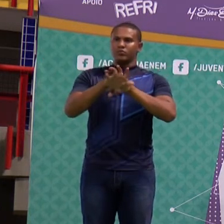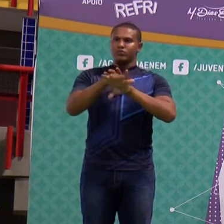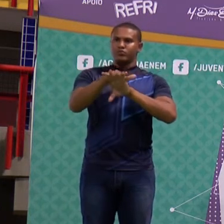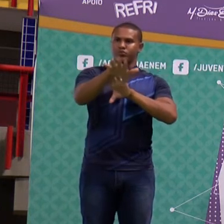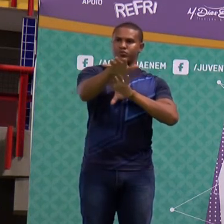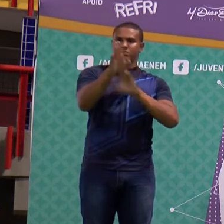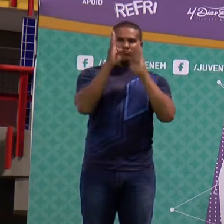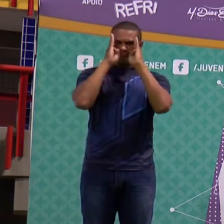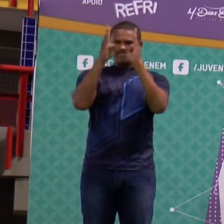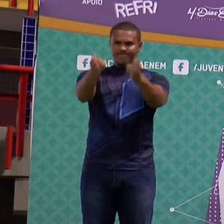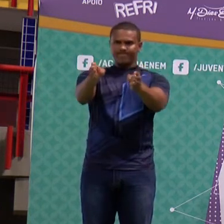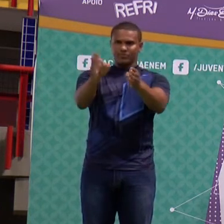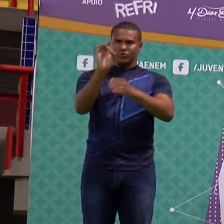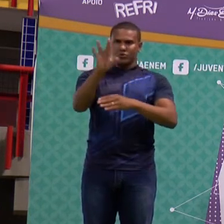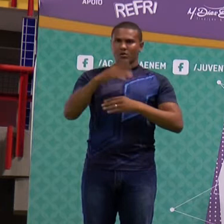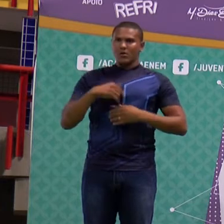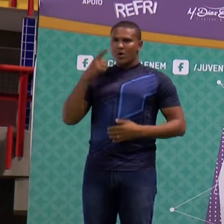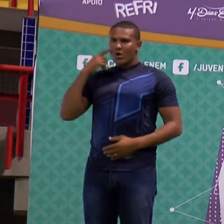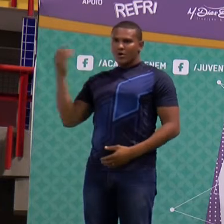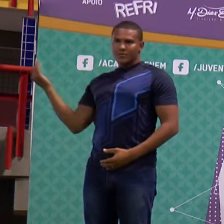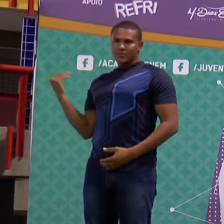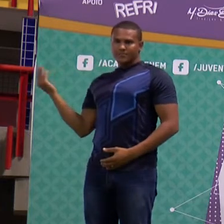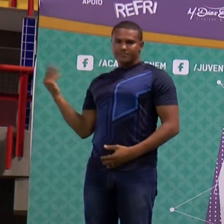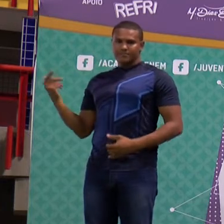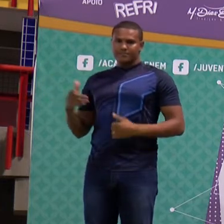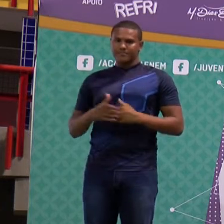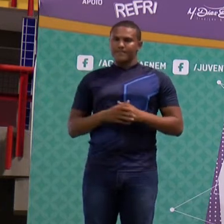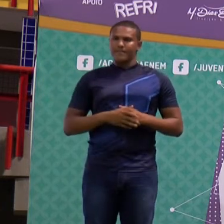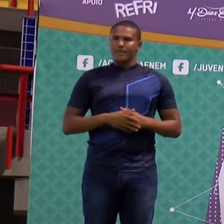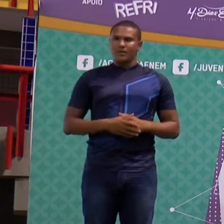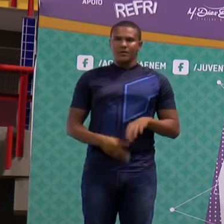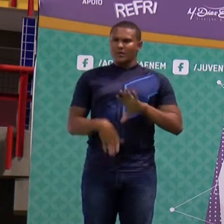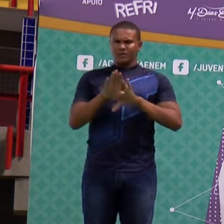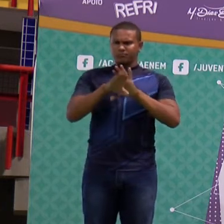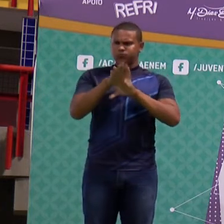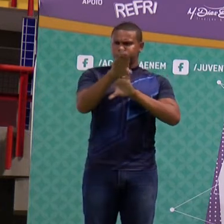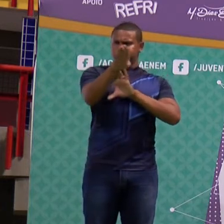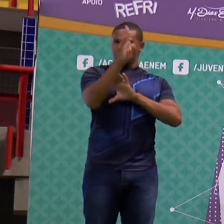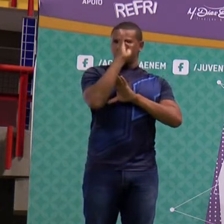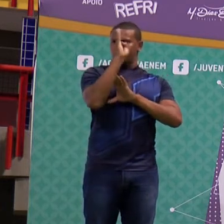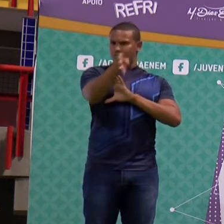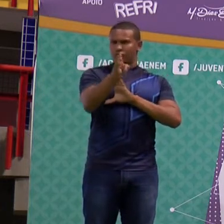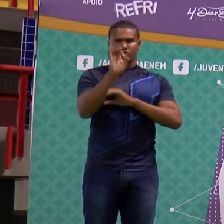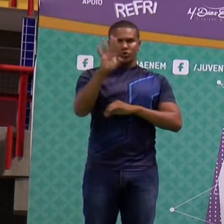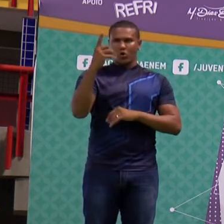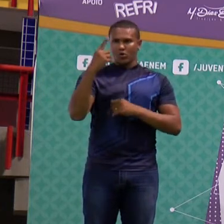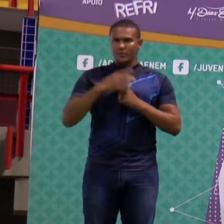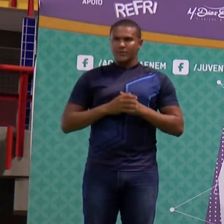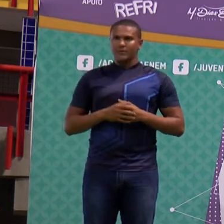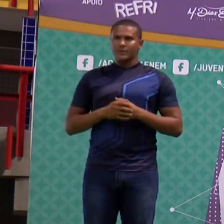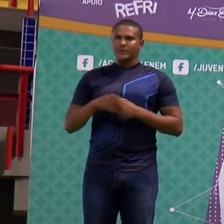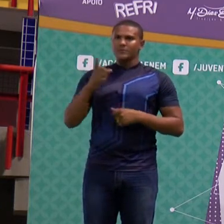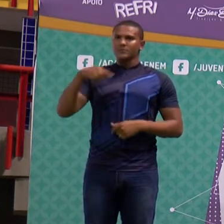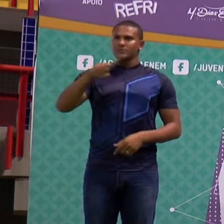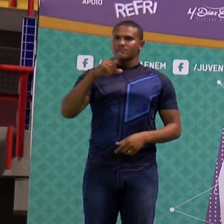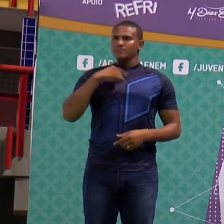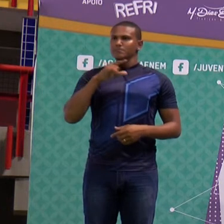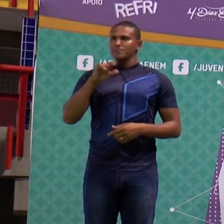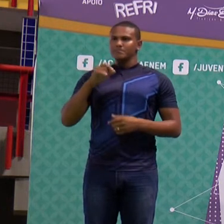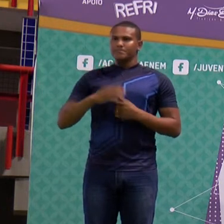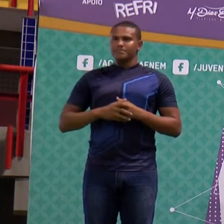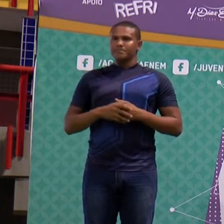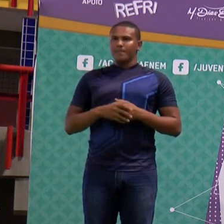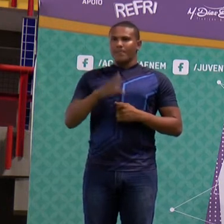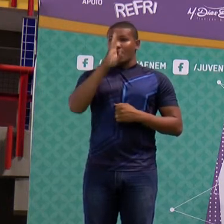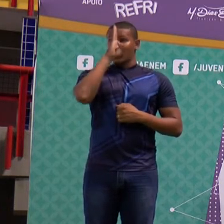por sua vez envia o som diretamente para o ouvinte especificado. Eu queria por favor que você destacasse para mim esse